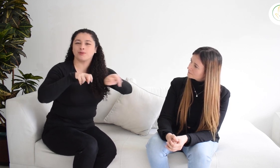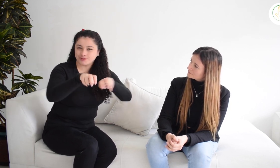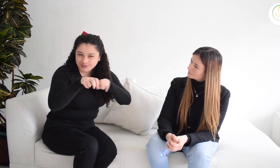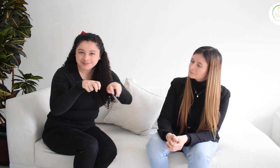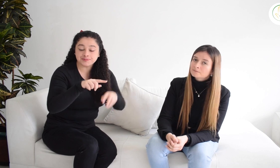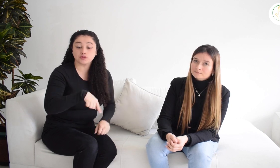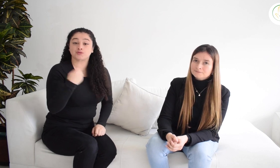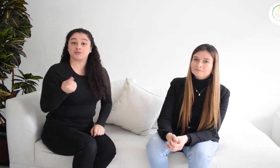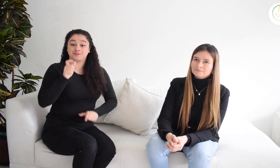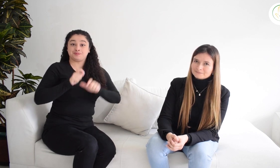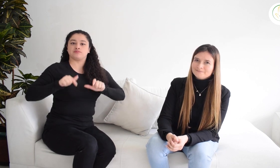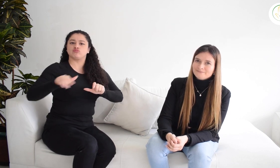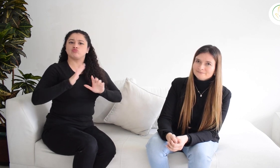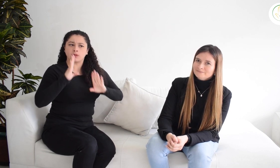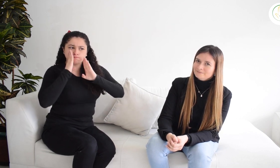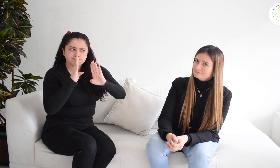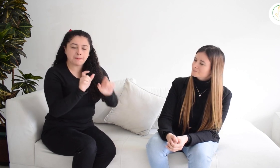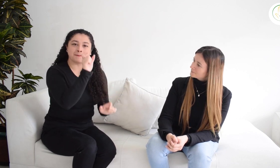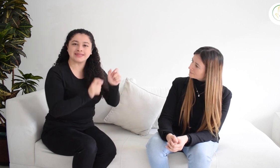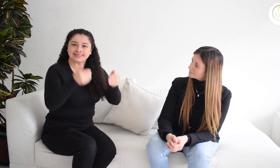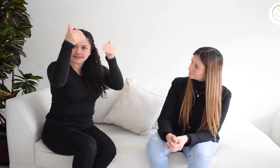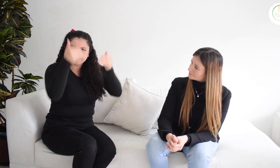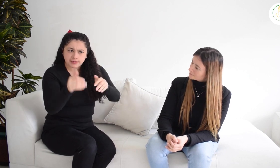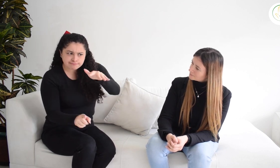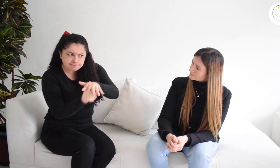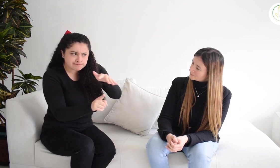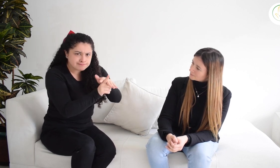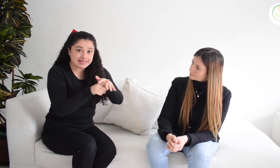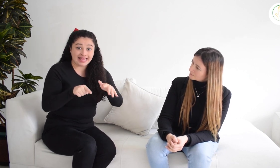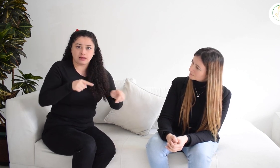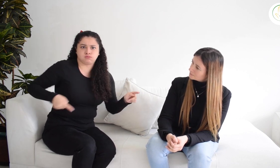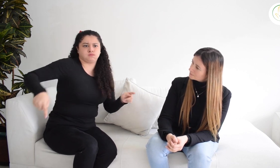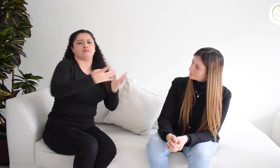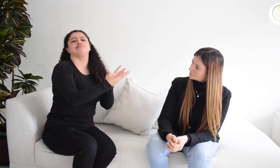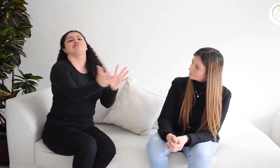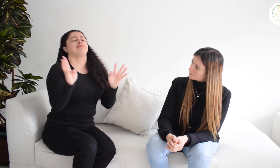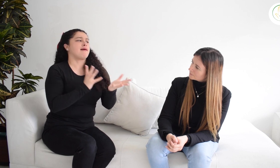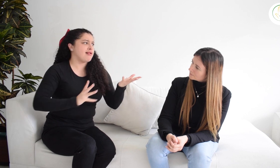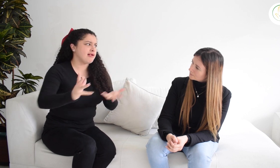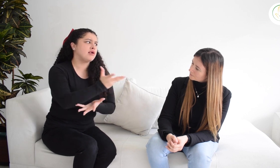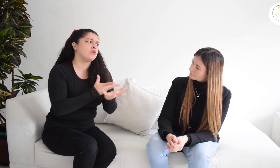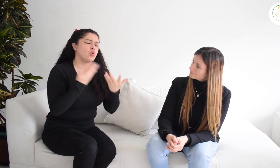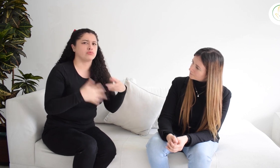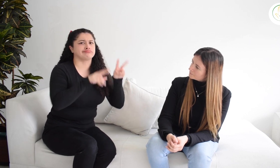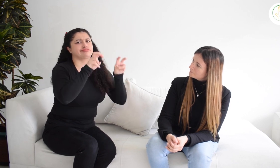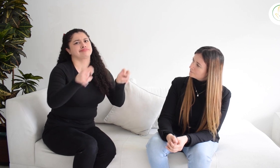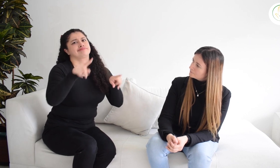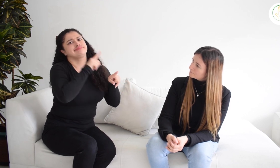Superintendencia de Transportes y parte del equipo de atención a víctimas de la ANSB con enfoque de discapacidad.